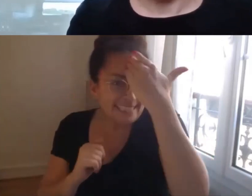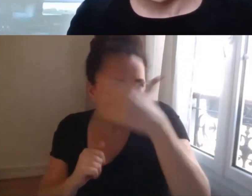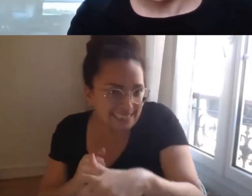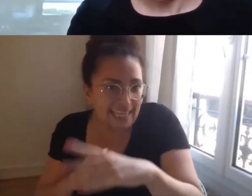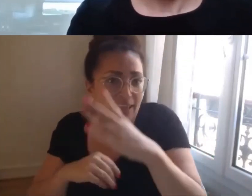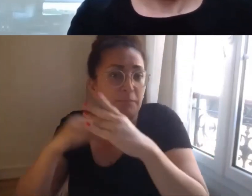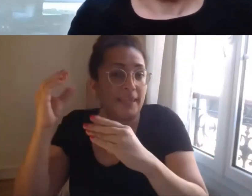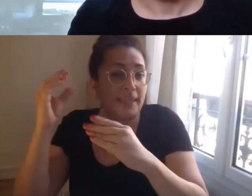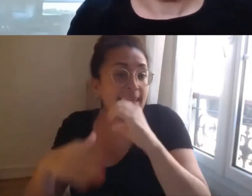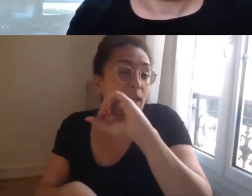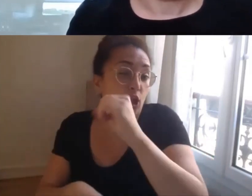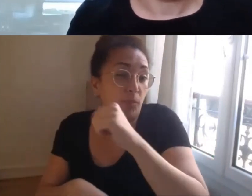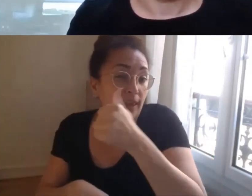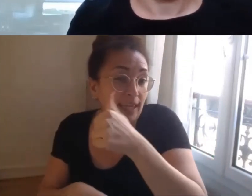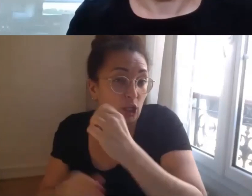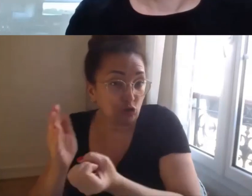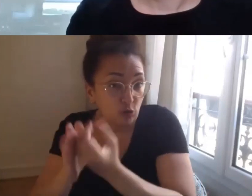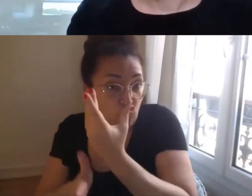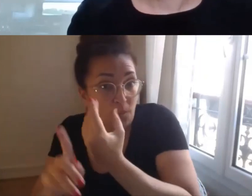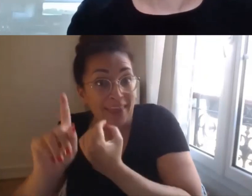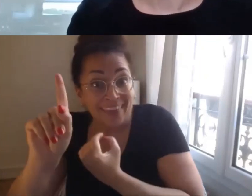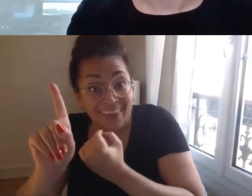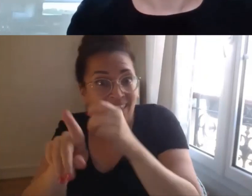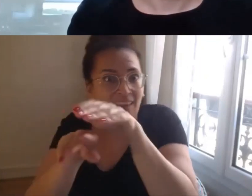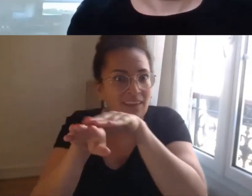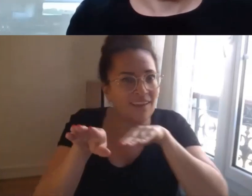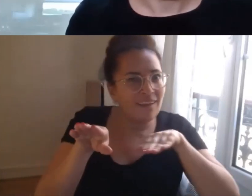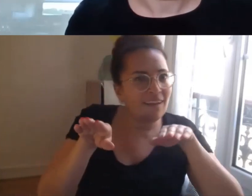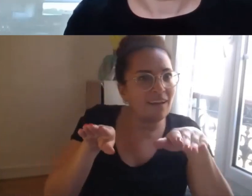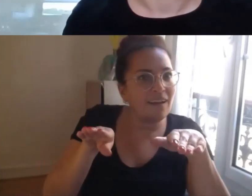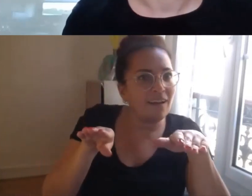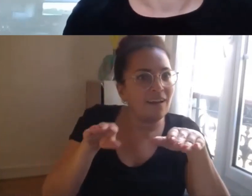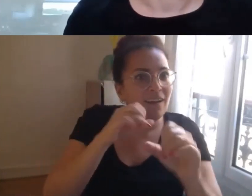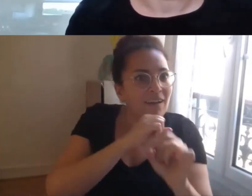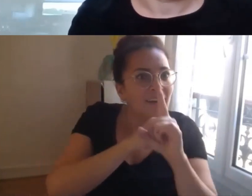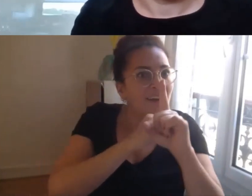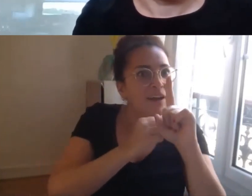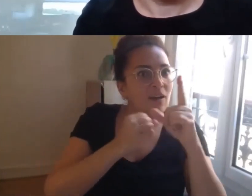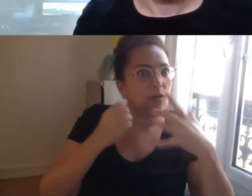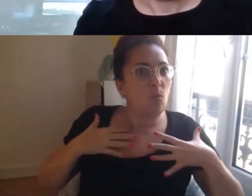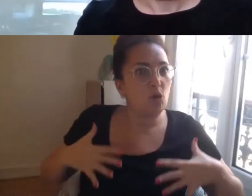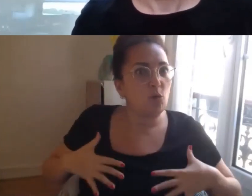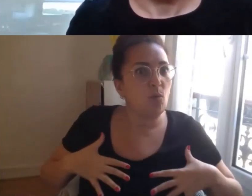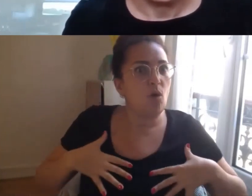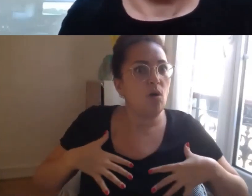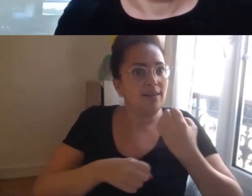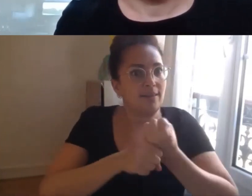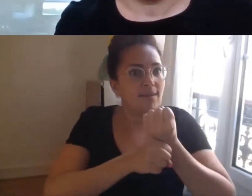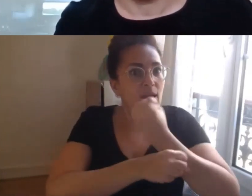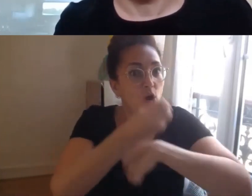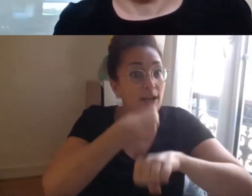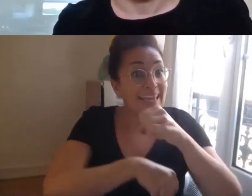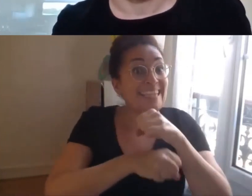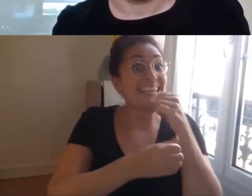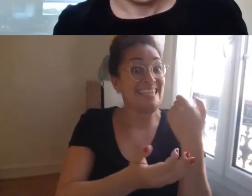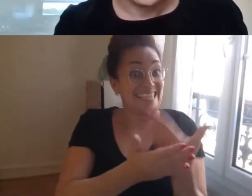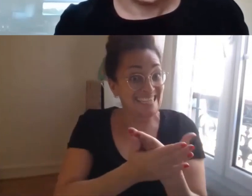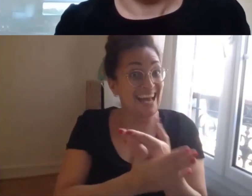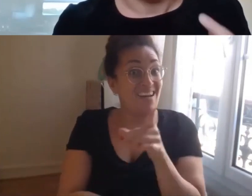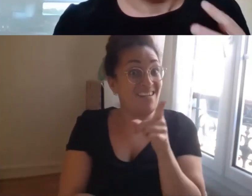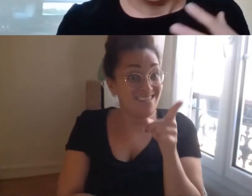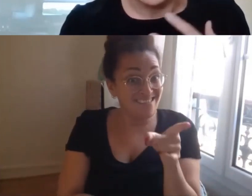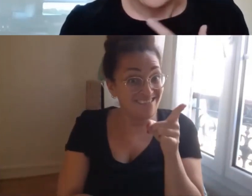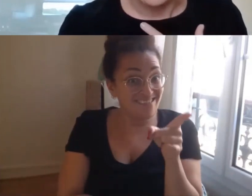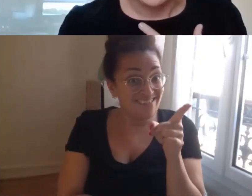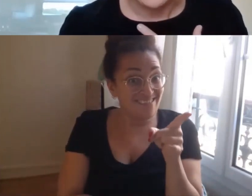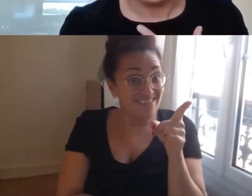métiers numériques mais il a aussi l'innovation on va dire comportementale d'organisation de travail et c'est là dessus qu'est la richesse que je